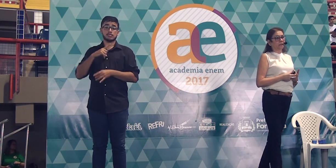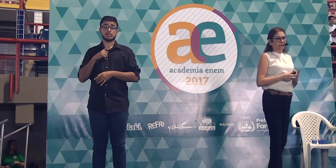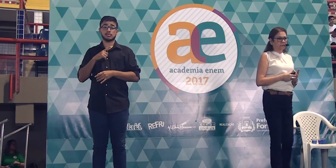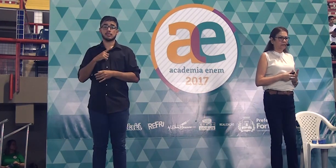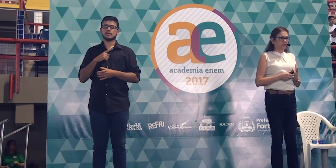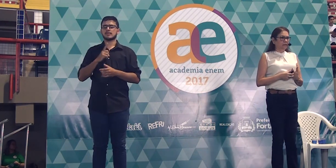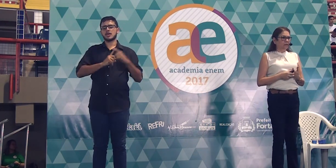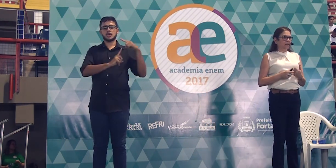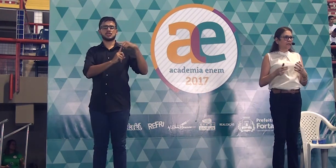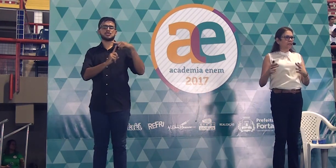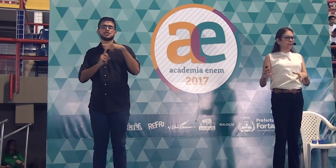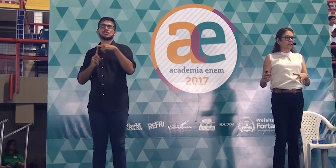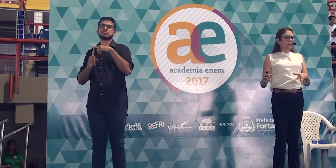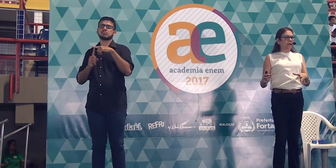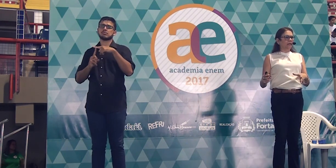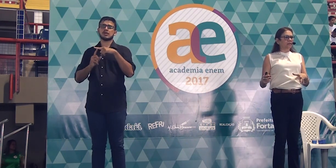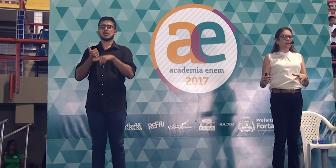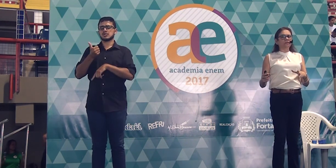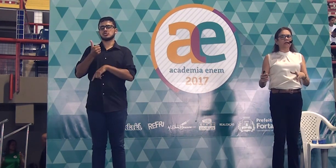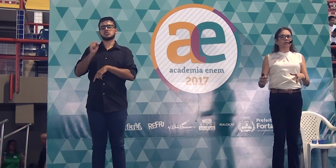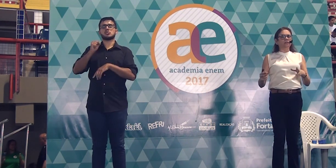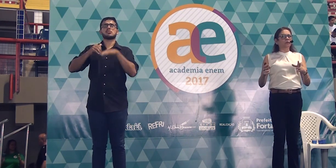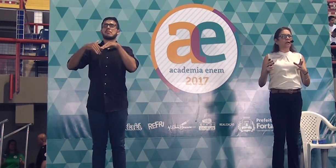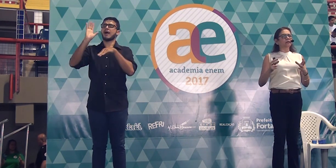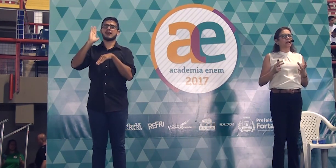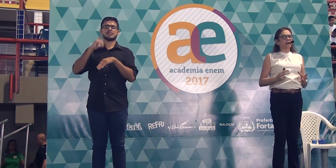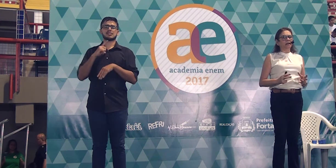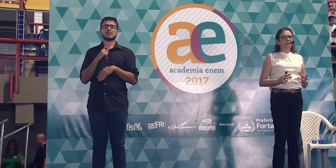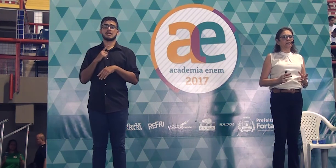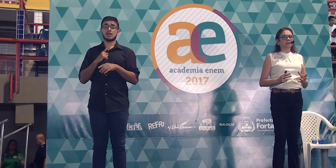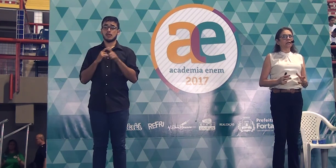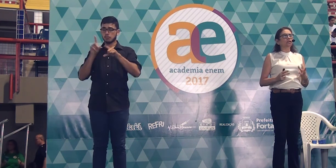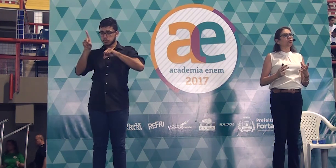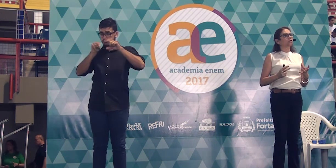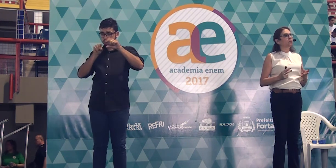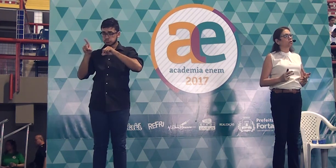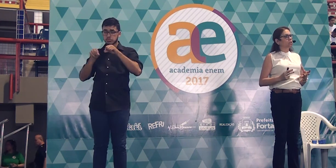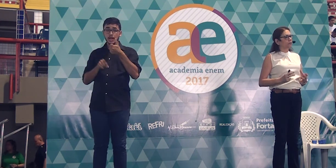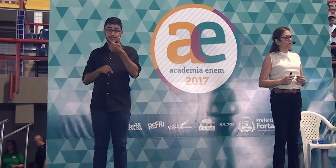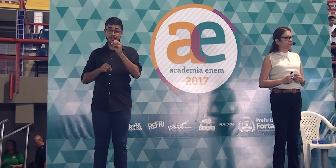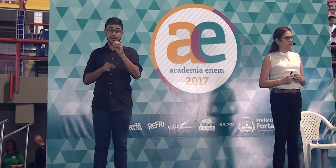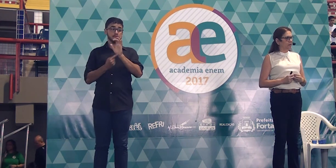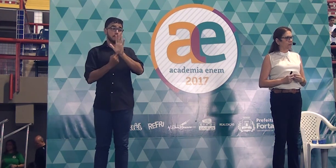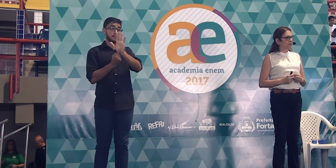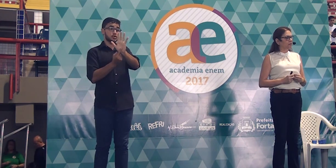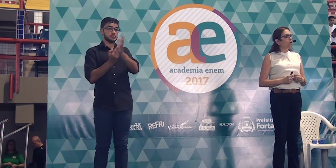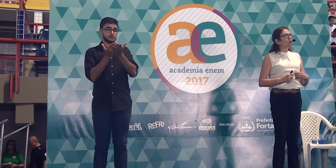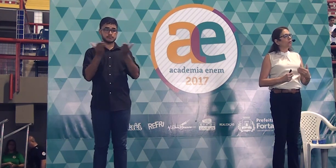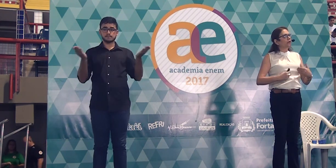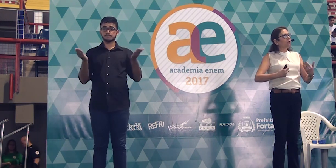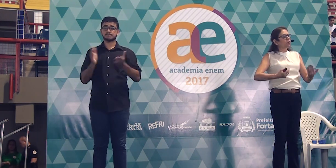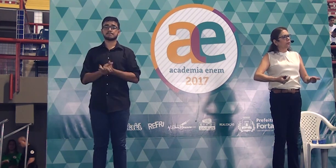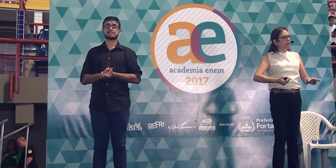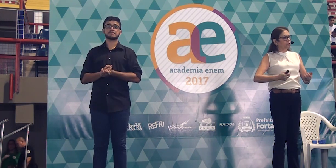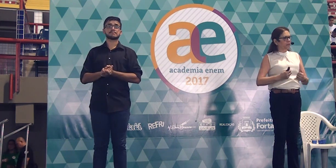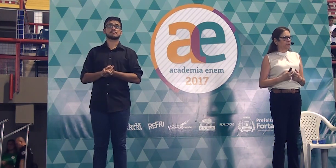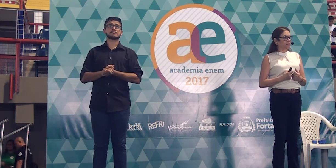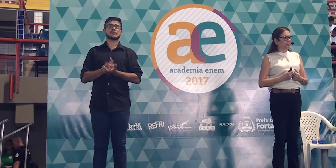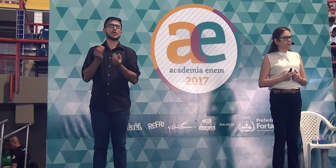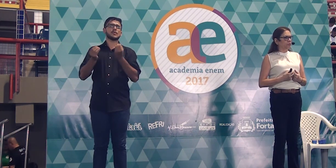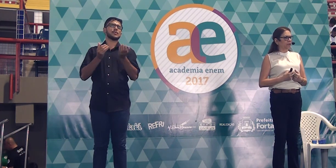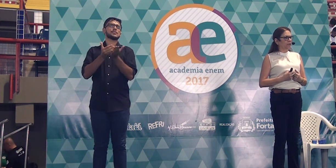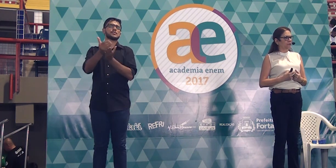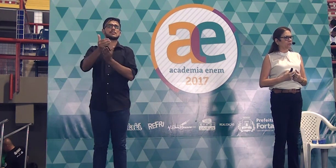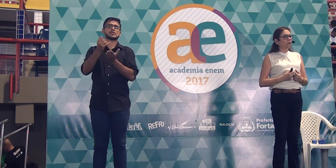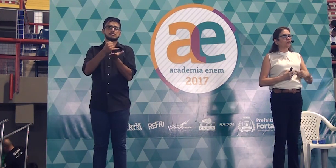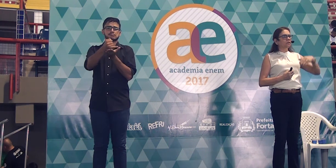maneiras. Dessas maneiras, eu selecionei dez e trouxe hoje para vocês. Como é que eu começo minha